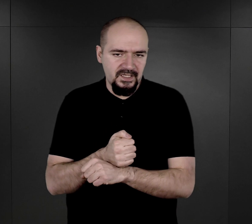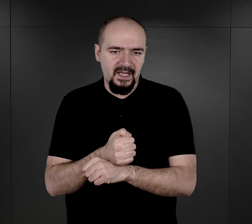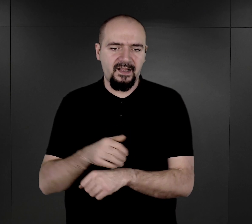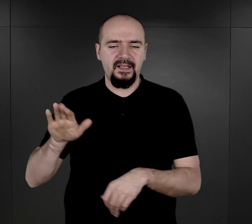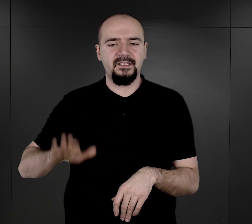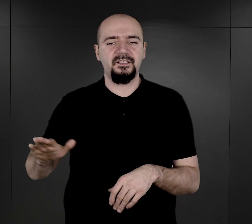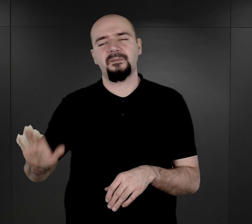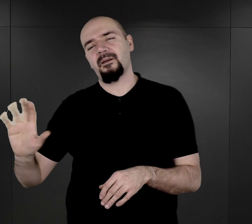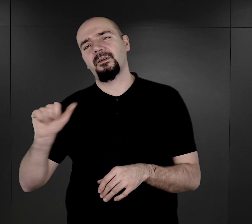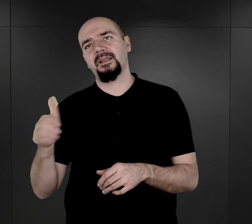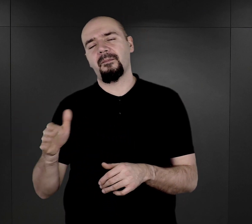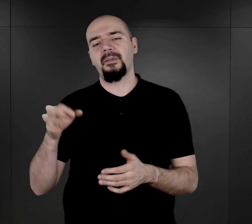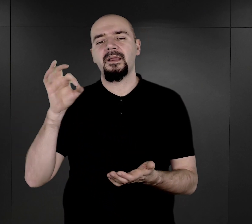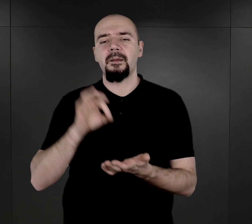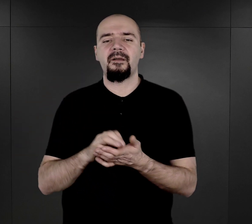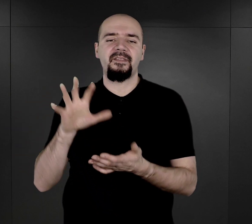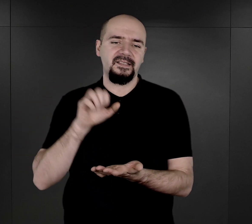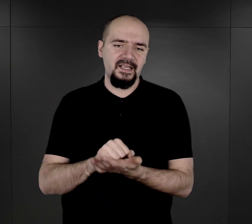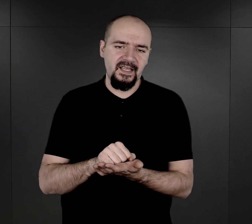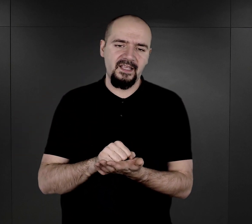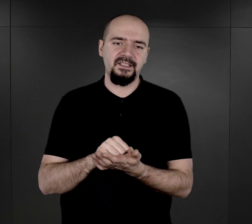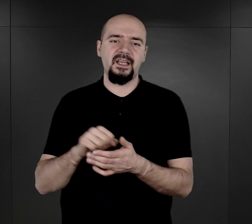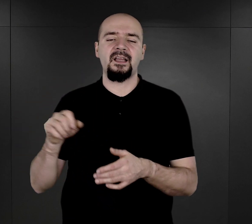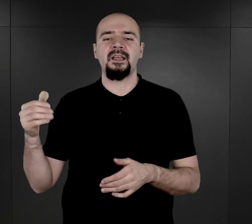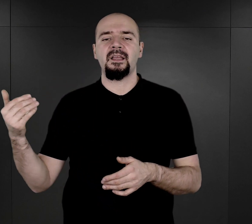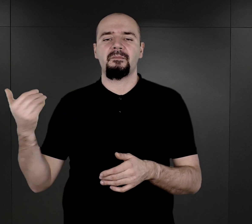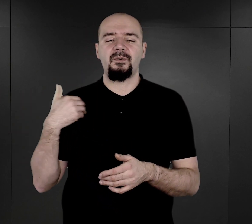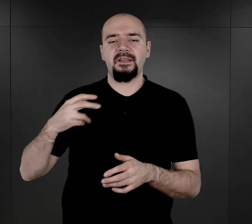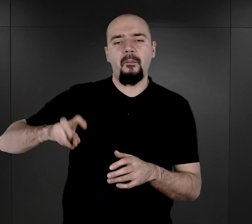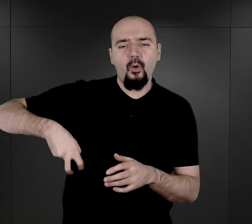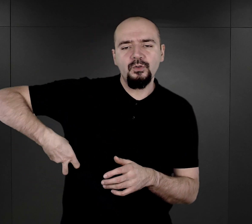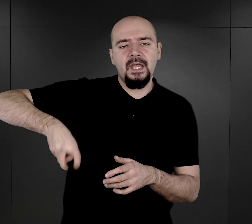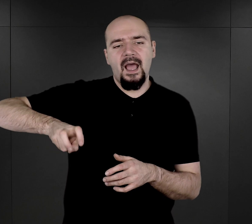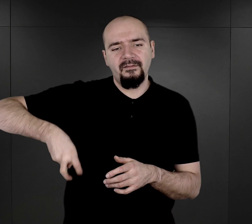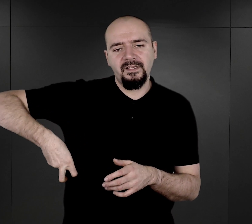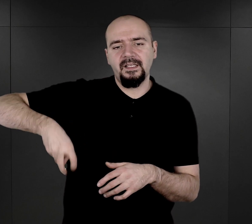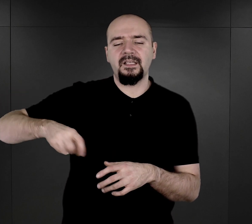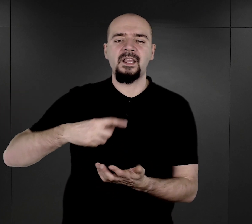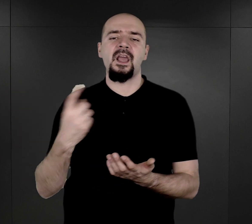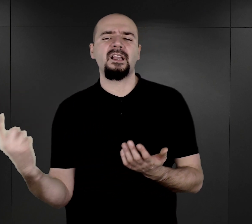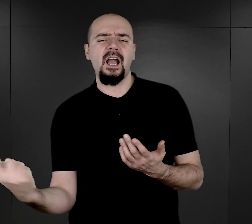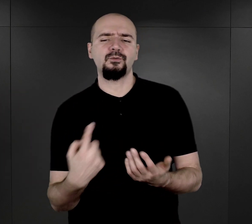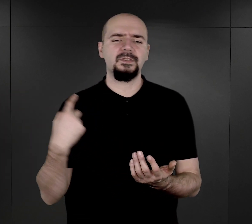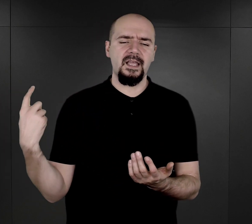zapewnione zajęcia. Umieszczono m.in. budynkiem huśtawki, karuzele,